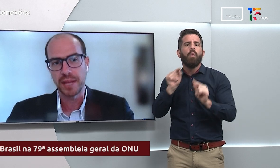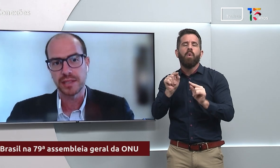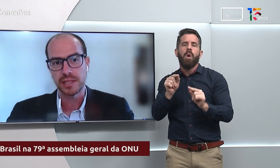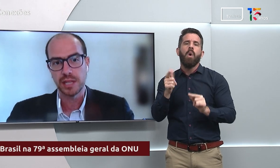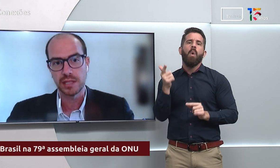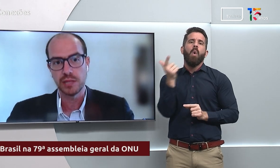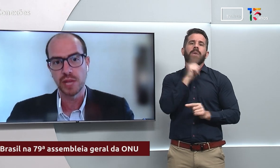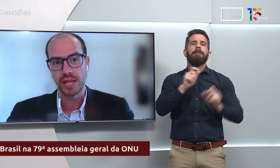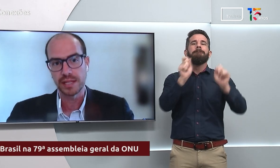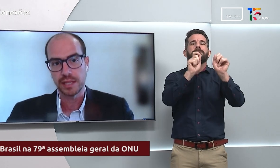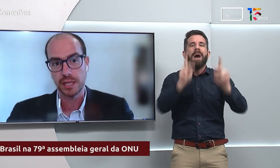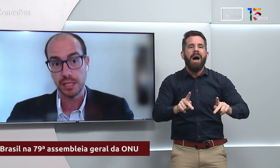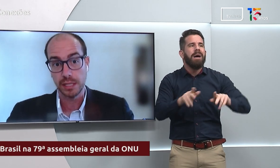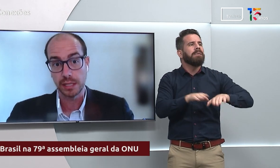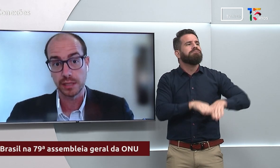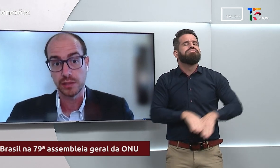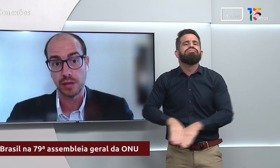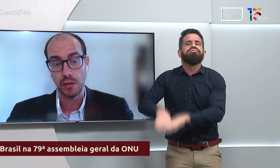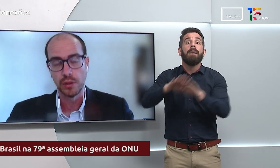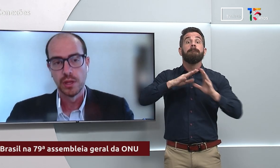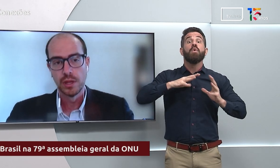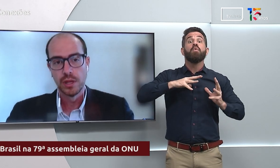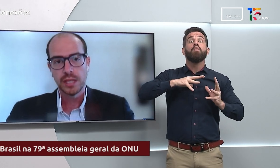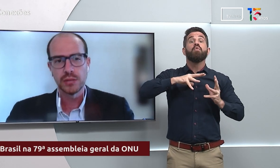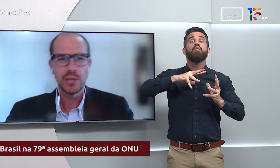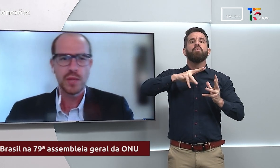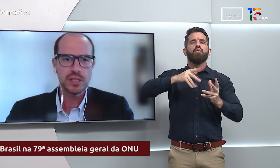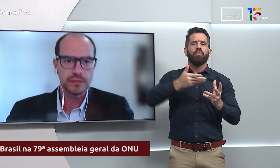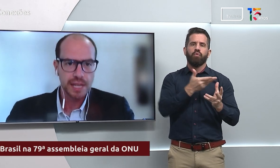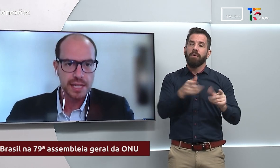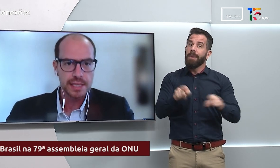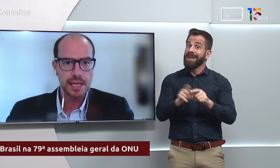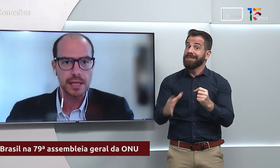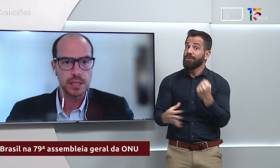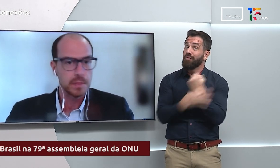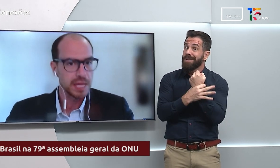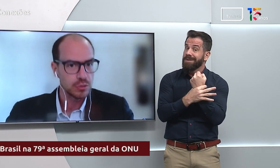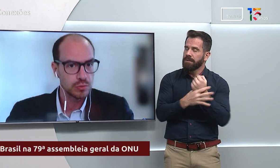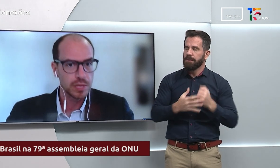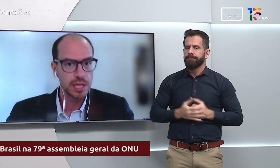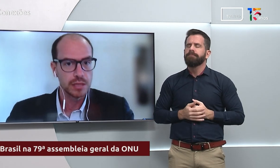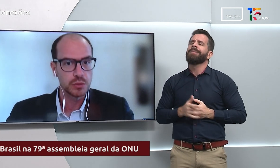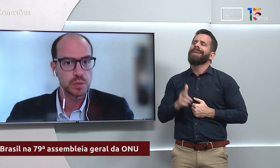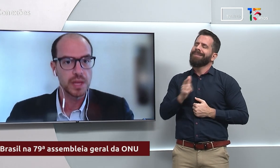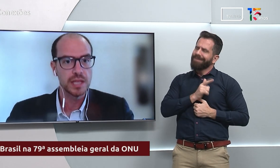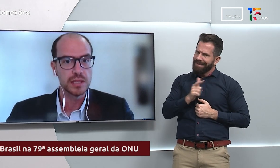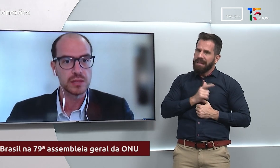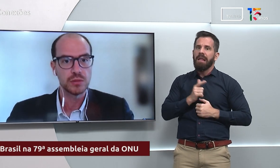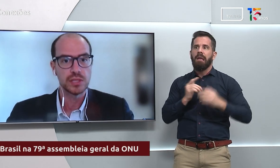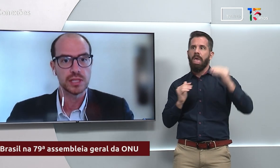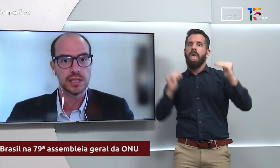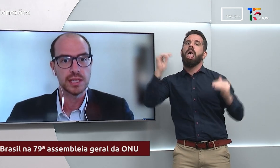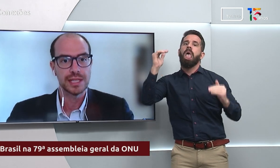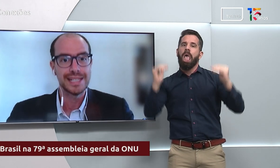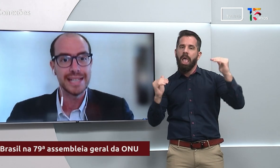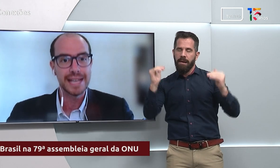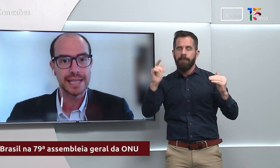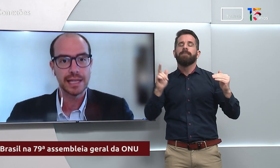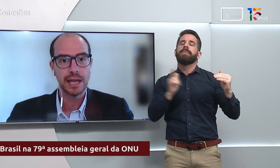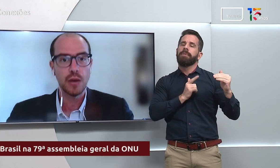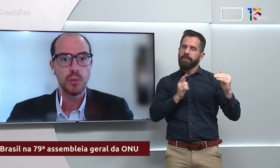a paz e a segurança internacional. Então, tem uma diferença de peso entre os países, com certeza,